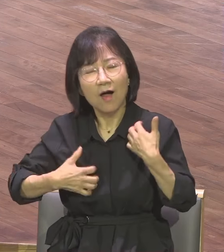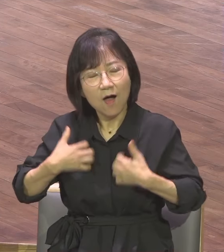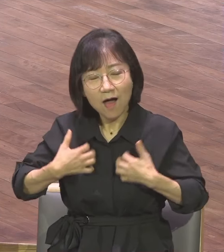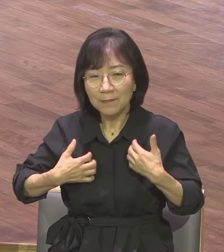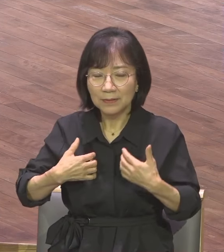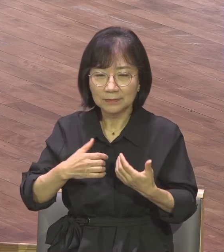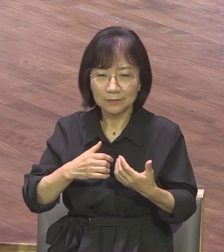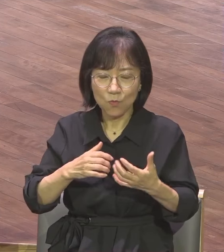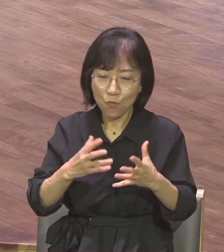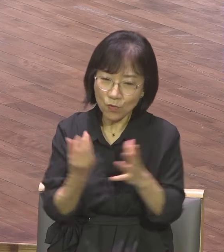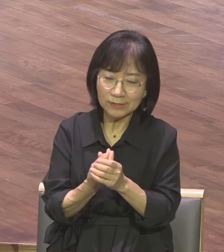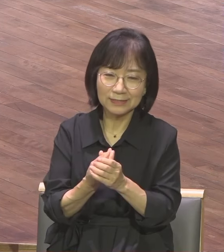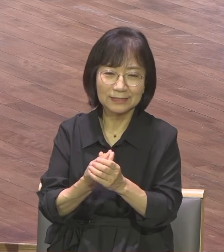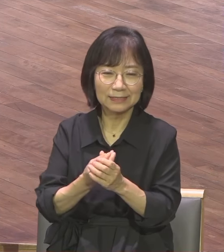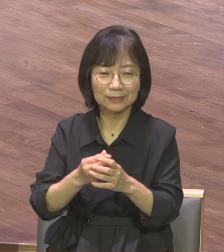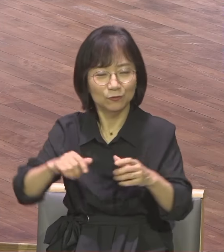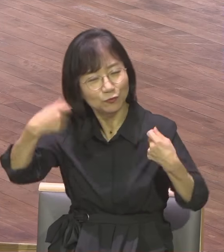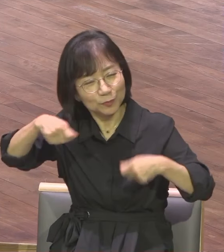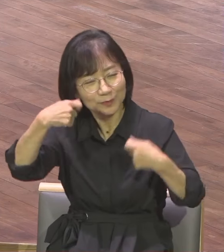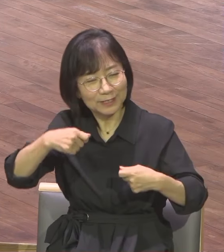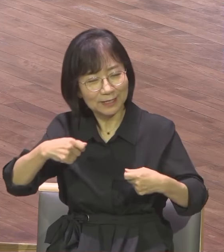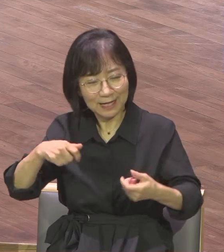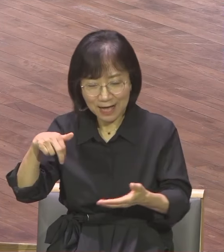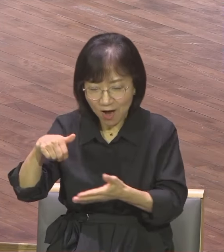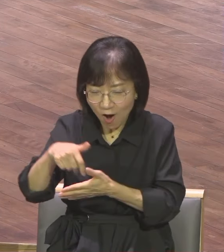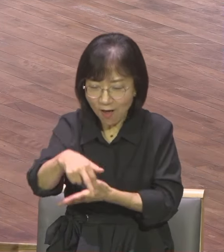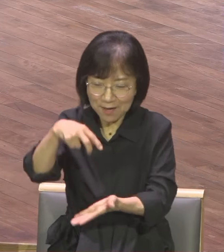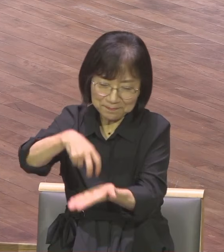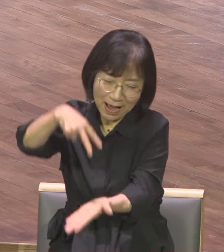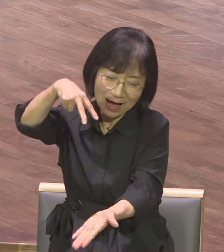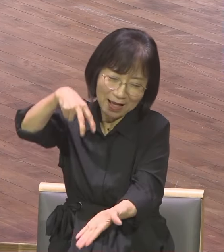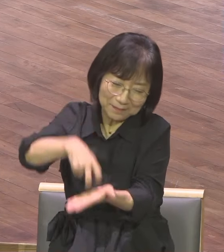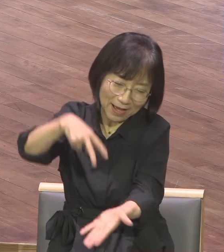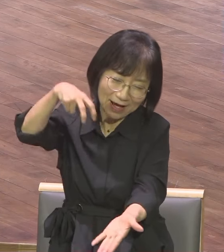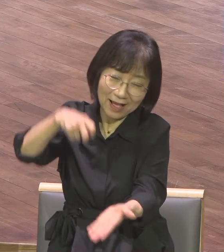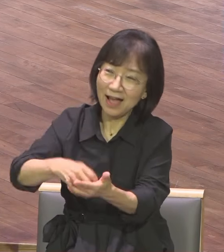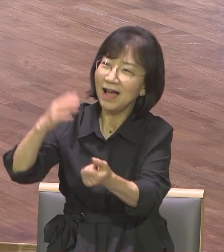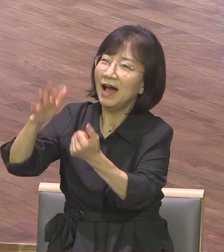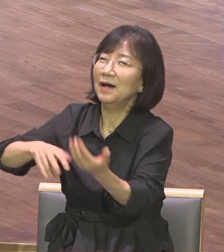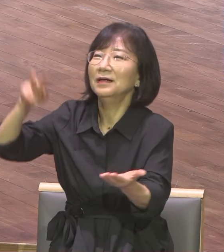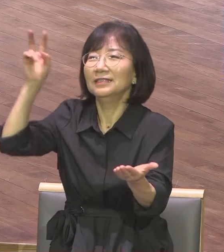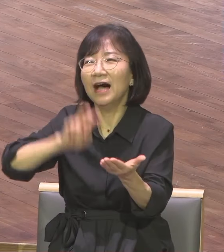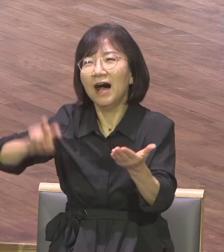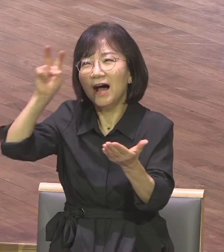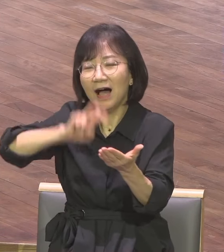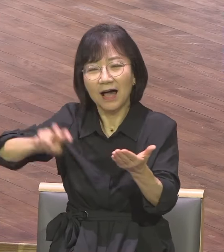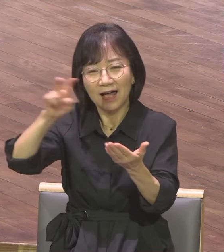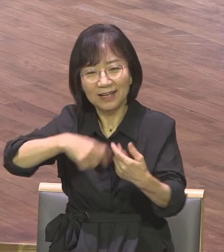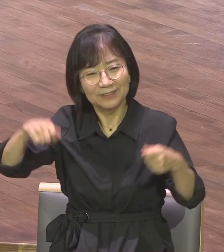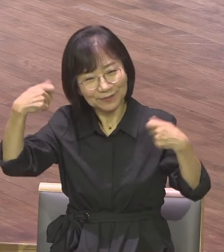거예요 걷기도 하며 뛰기도 하며 하나님을 참면한 인생이 된 겁니다